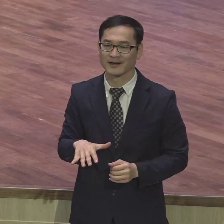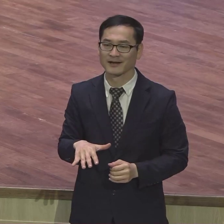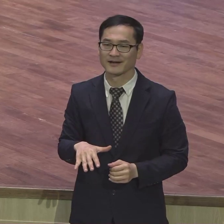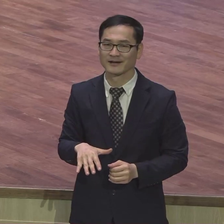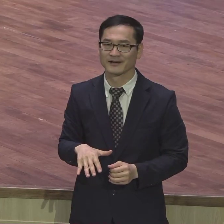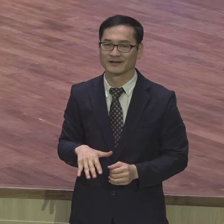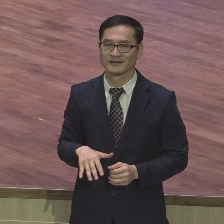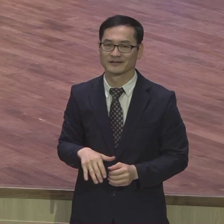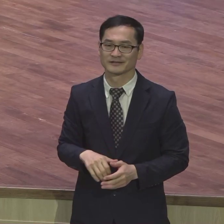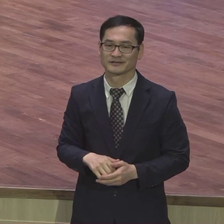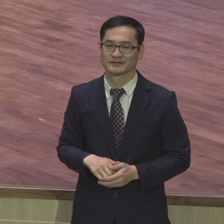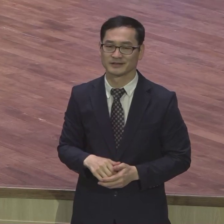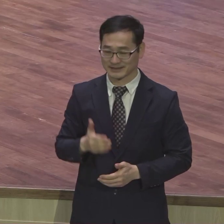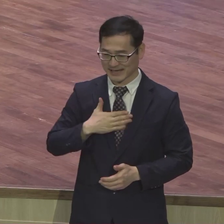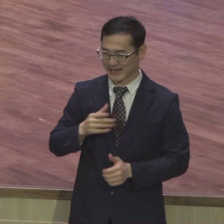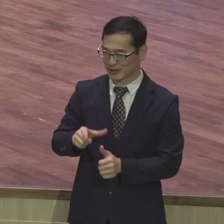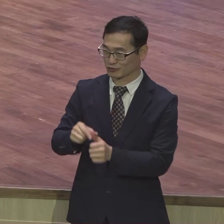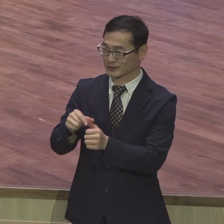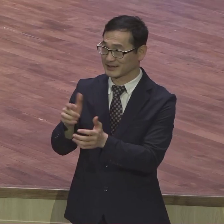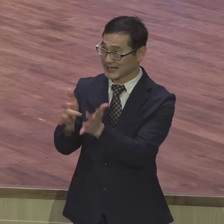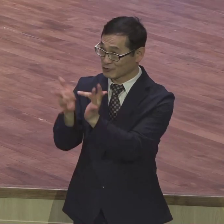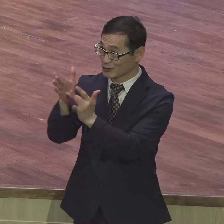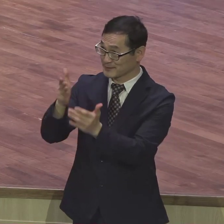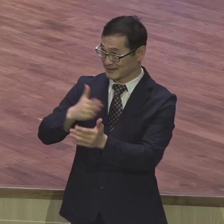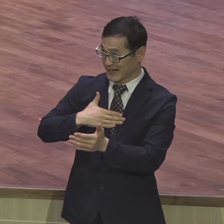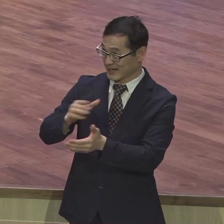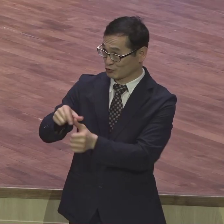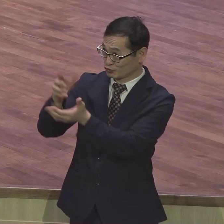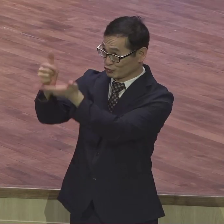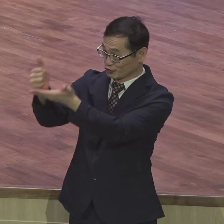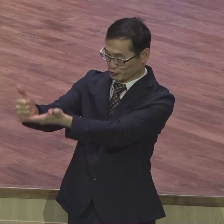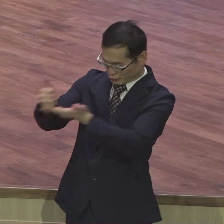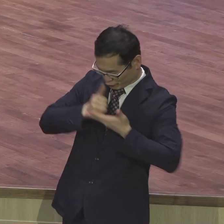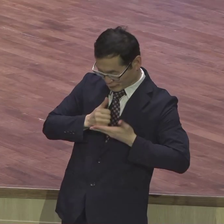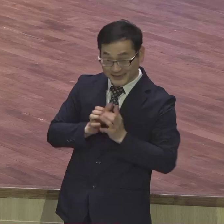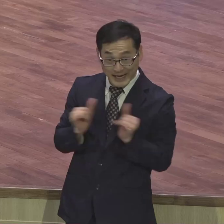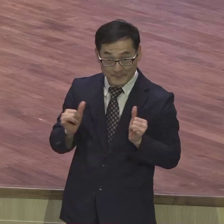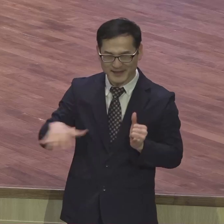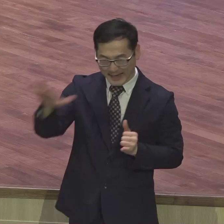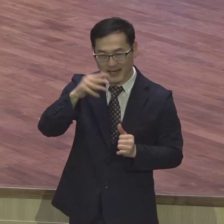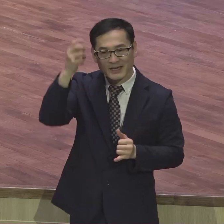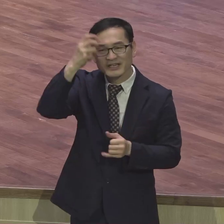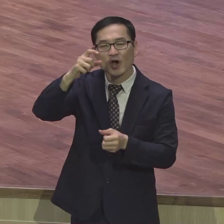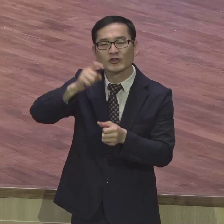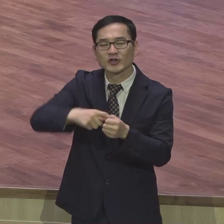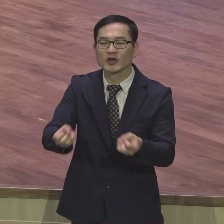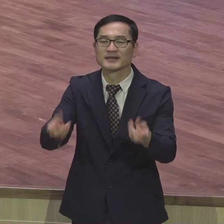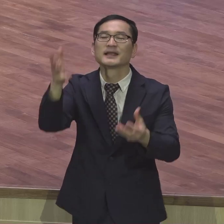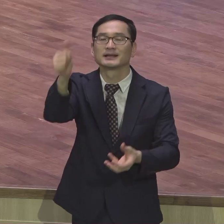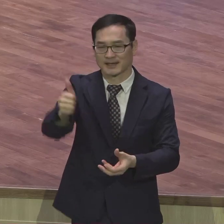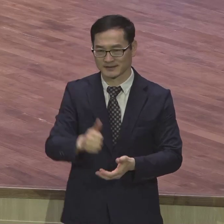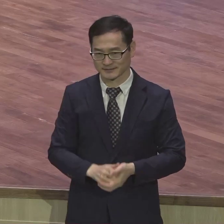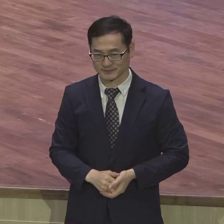그리스도를 나의 구주로 믿는 사람은 영적 제사장 그래서 칼비는 만인 제사장이다 그랬어요